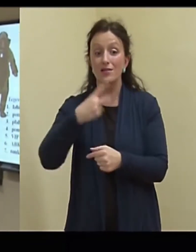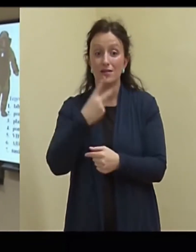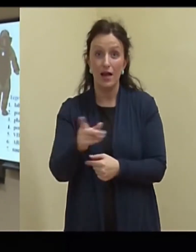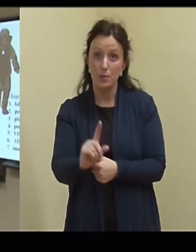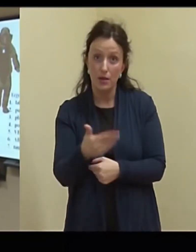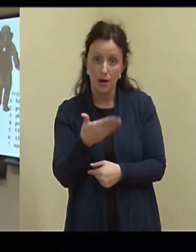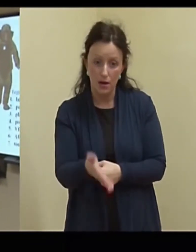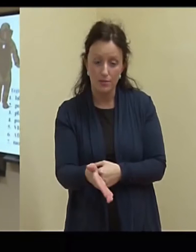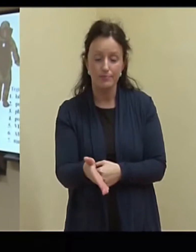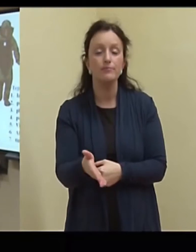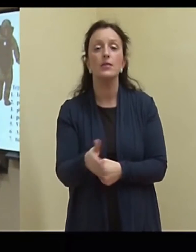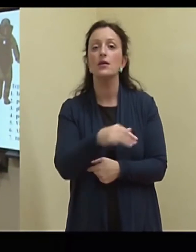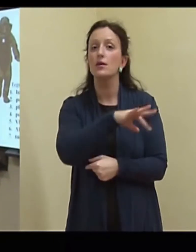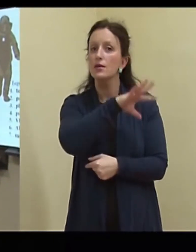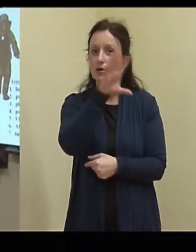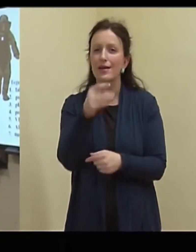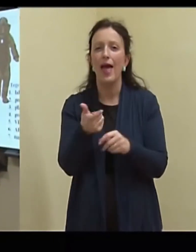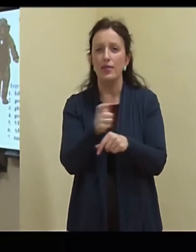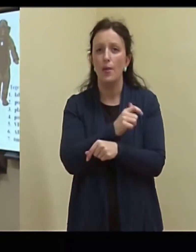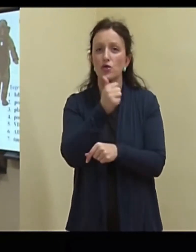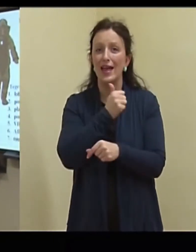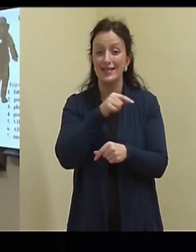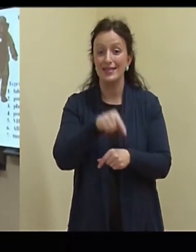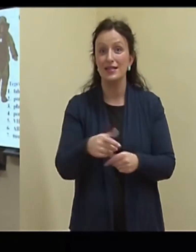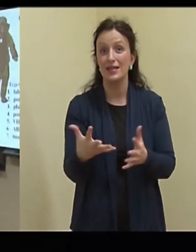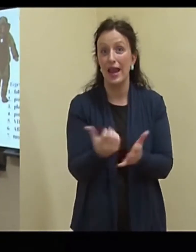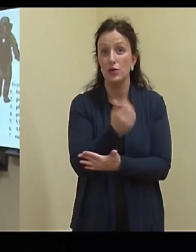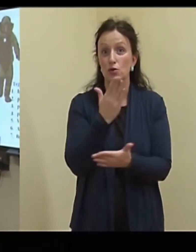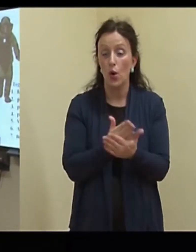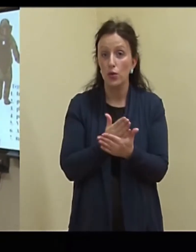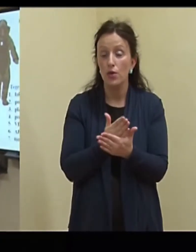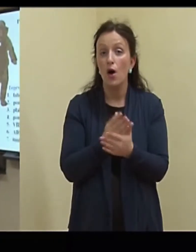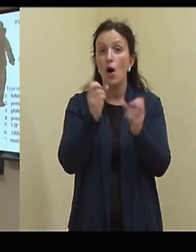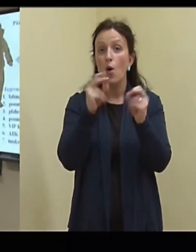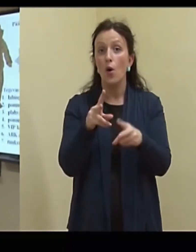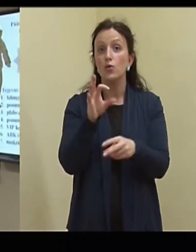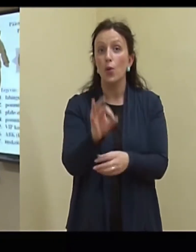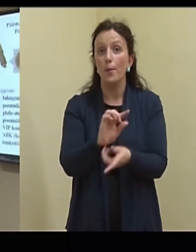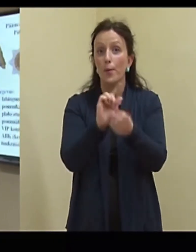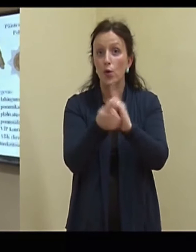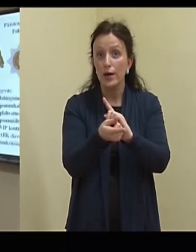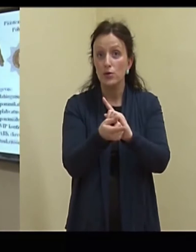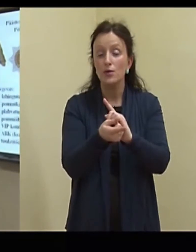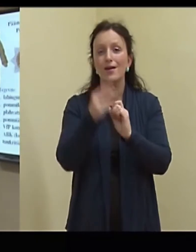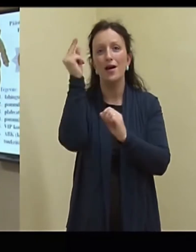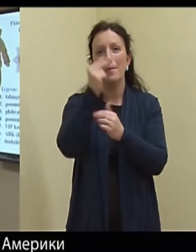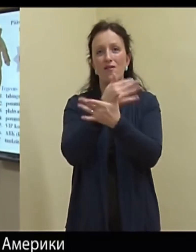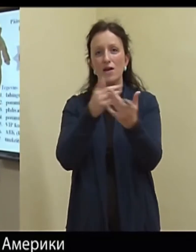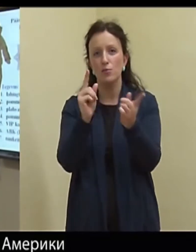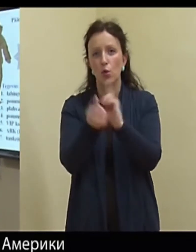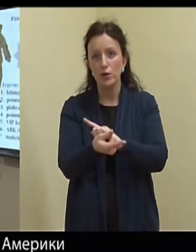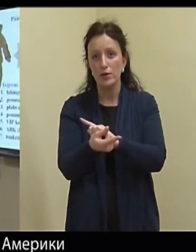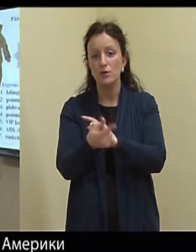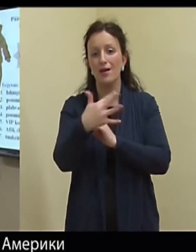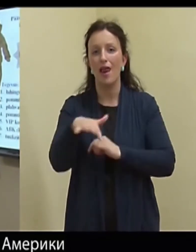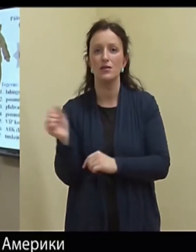on enamus, on Eestist leitud, kahjutuks tehtud ja õppevahenduteks ja klassi toodud. Küll